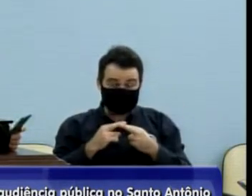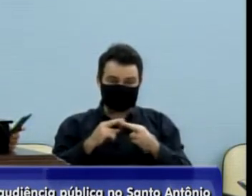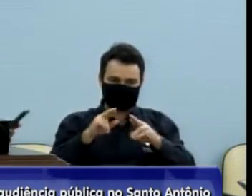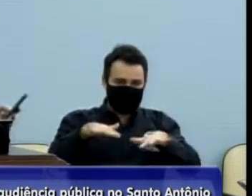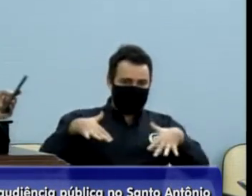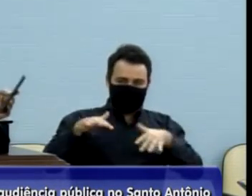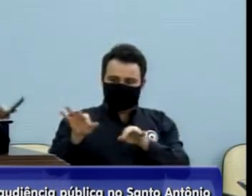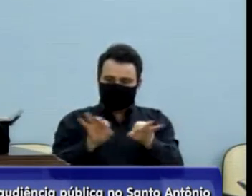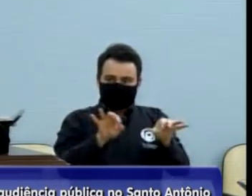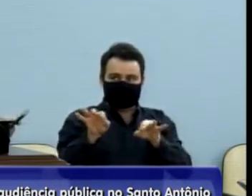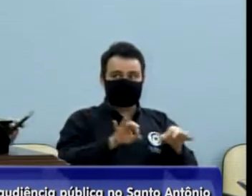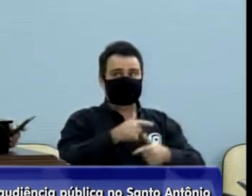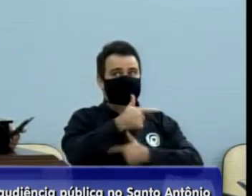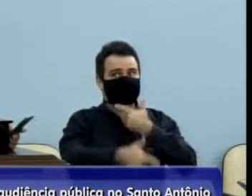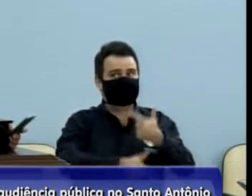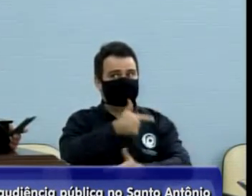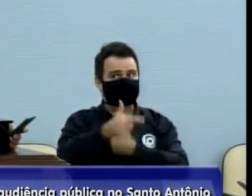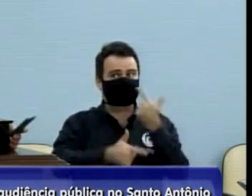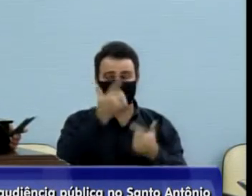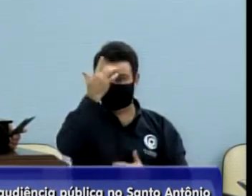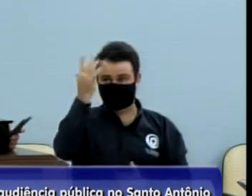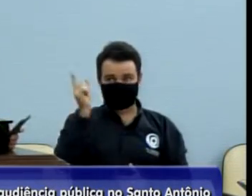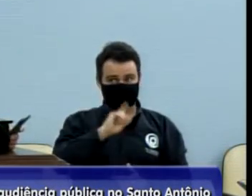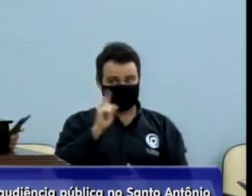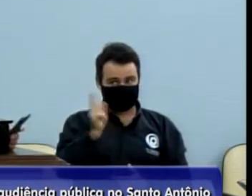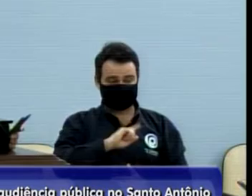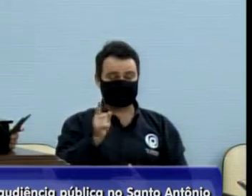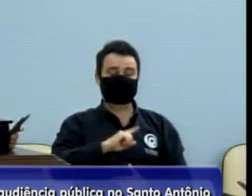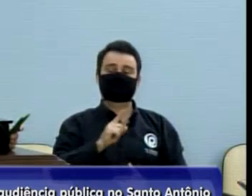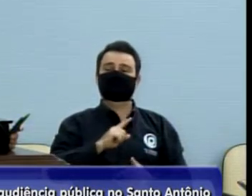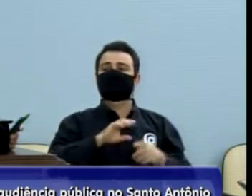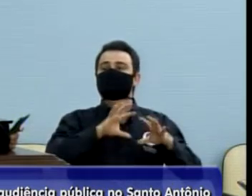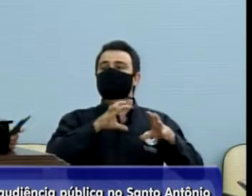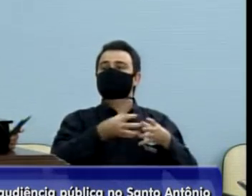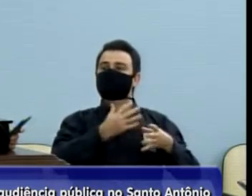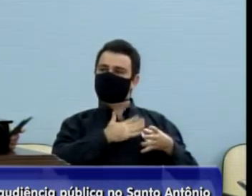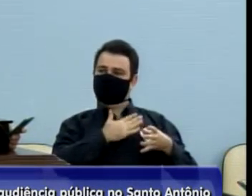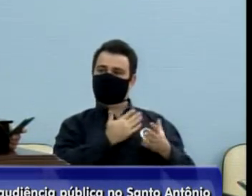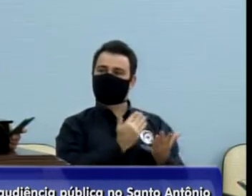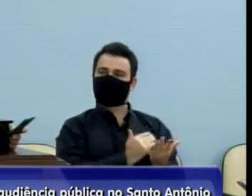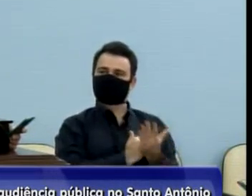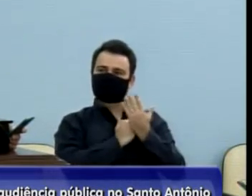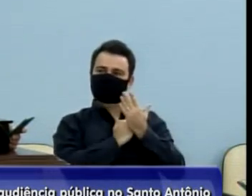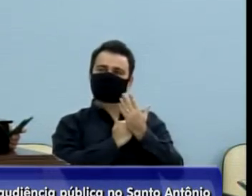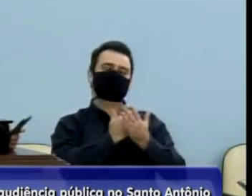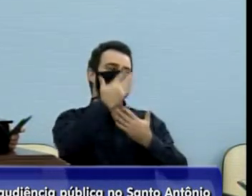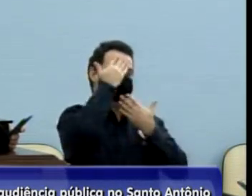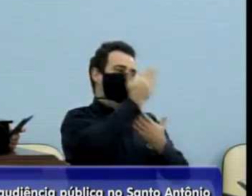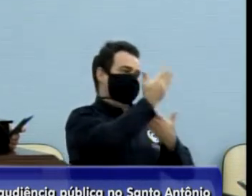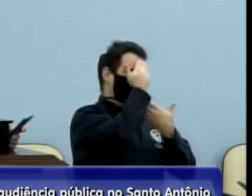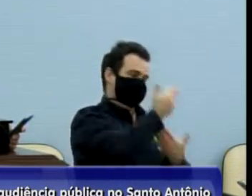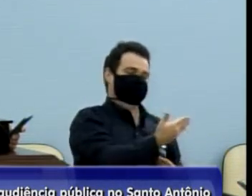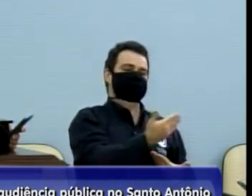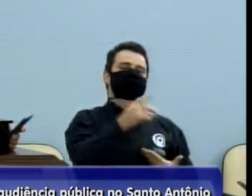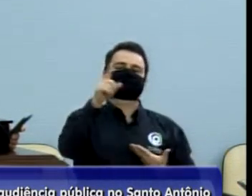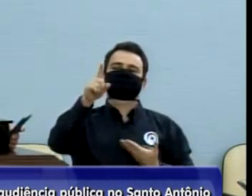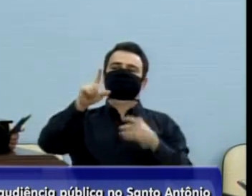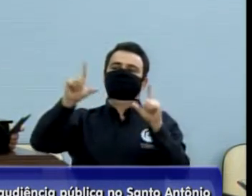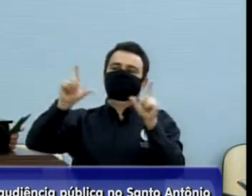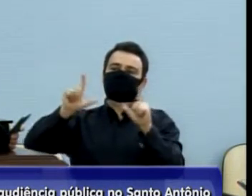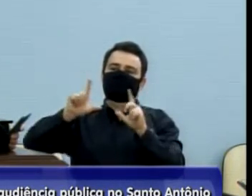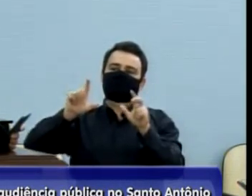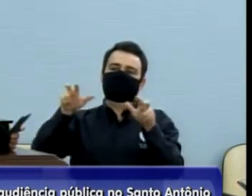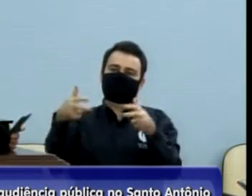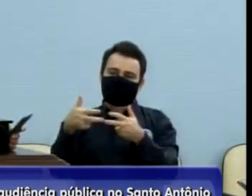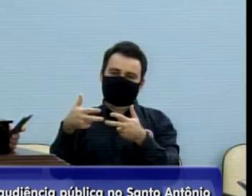rendo aqui meu agradecimento a toda a minha assessoria e também a TV Câmara, que esteve lá ontem, nós